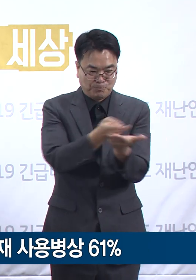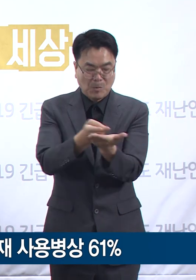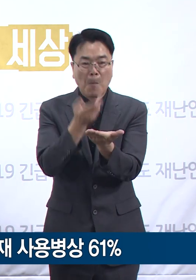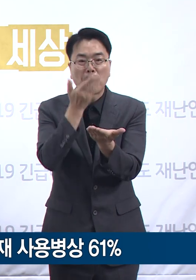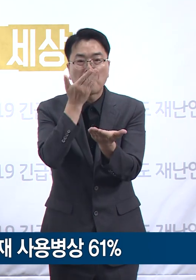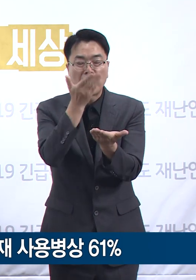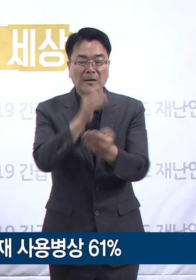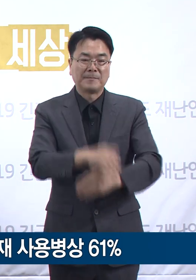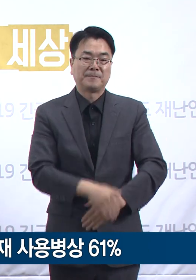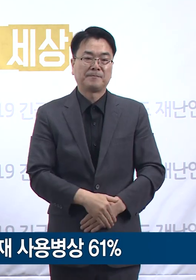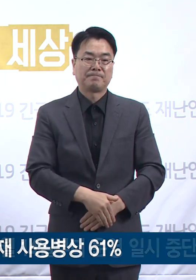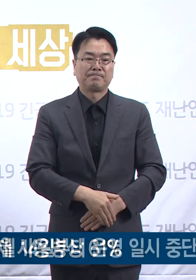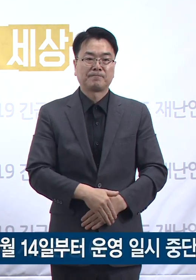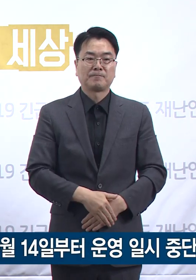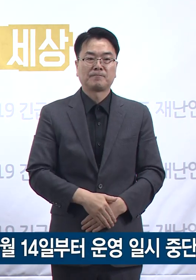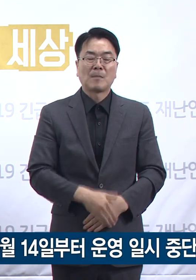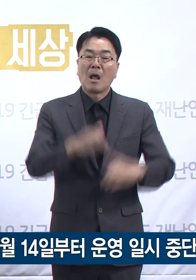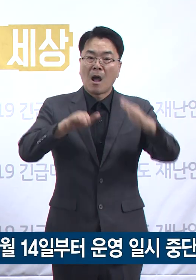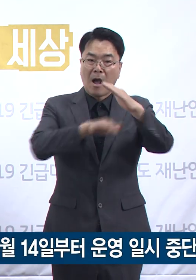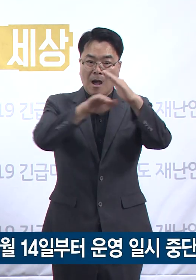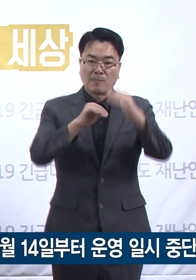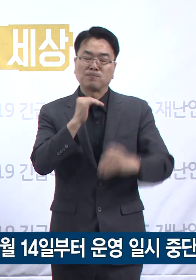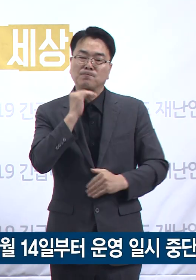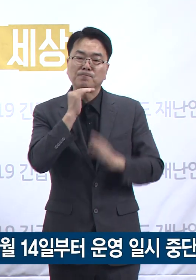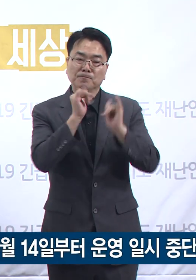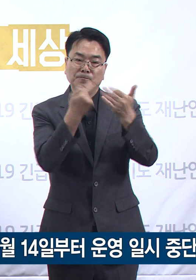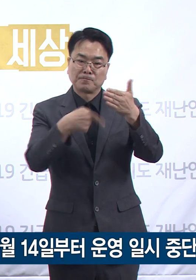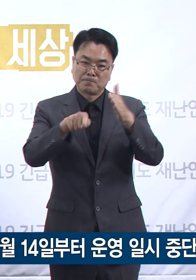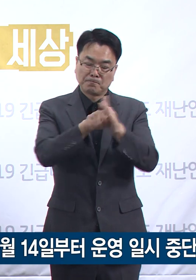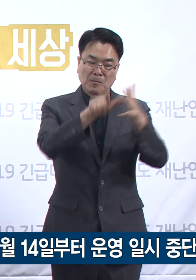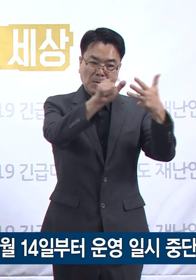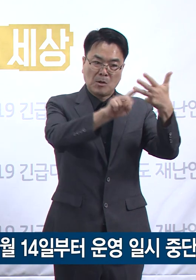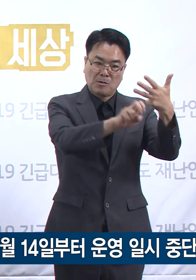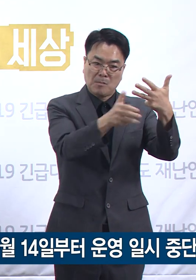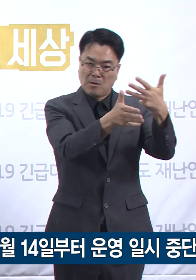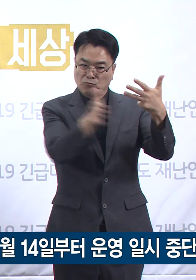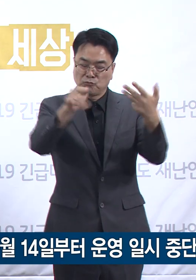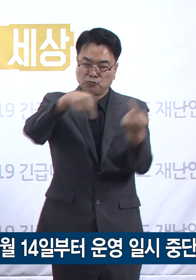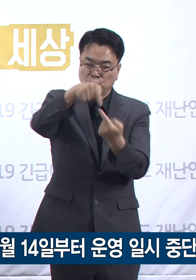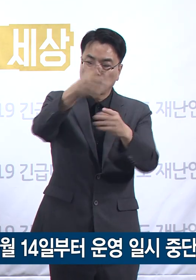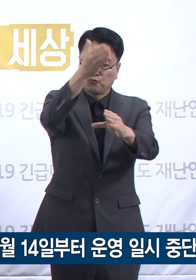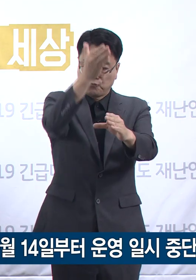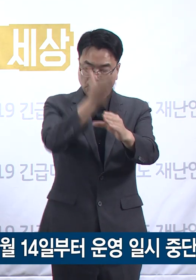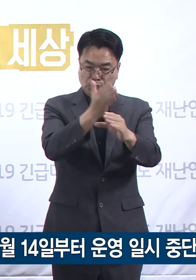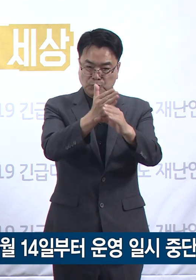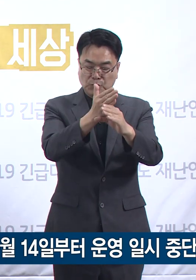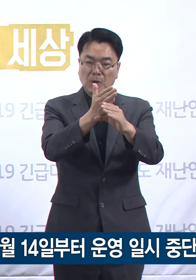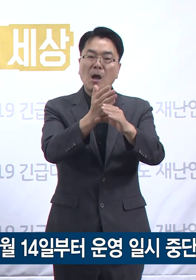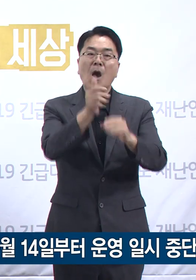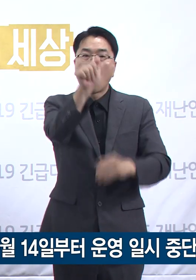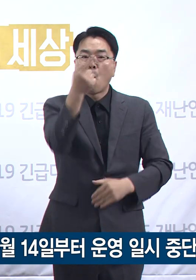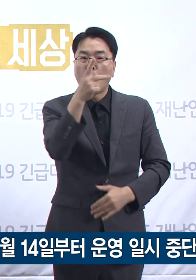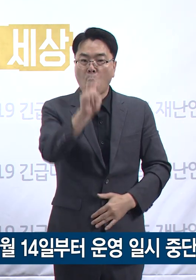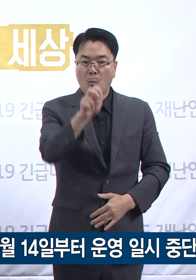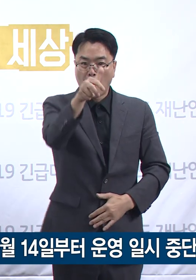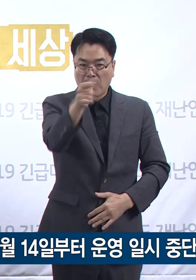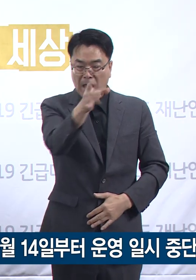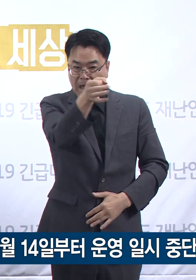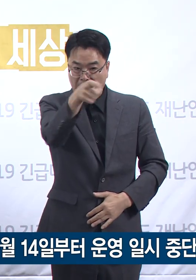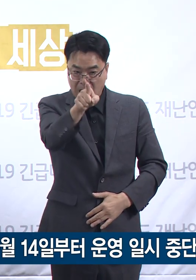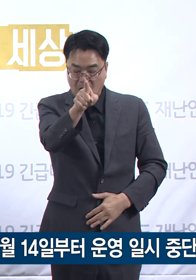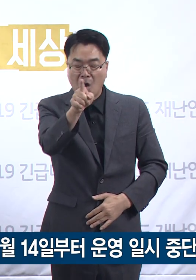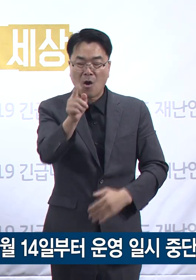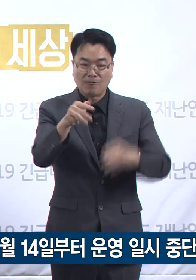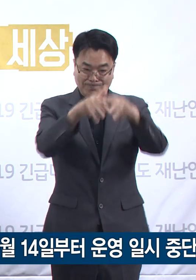가정 대기 확진자의 건강관리를 위해 지난 8월 28일부터 가동된 경기도 코로나19 홈케어 시스템이 9월